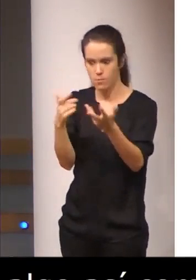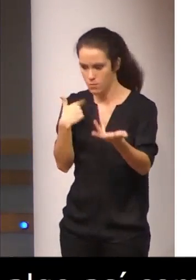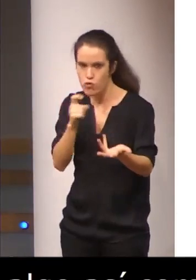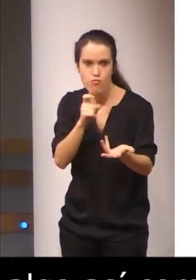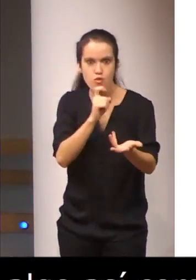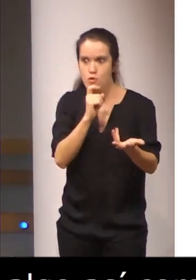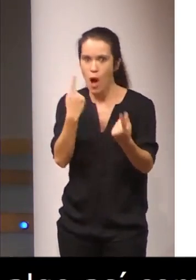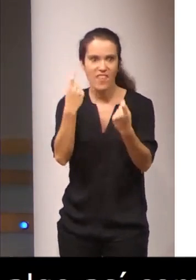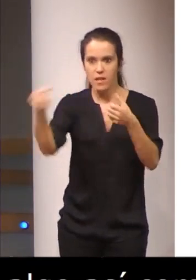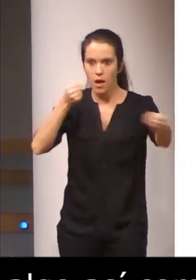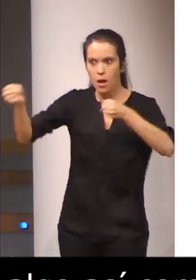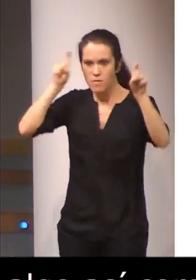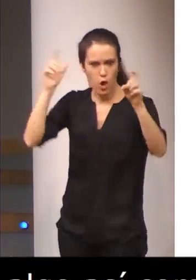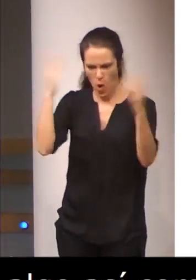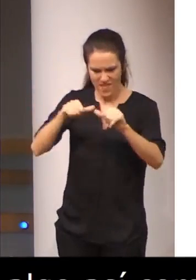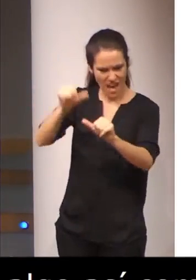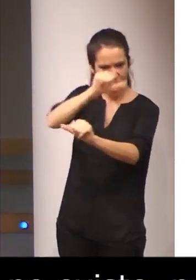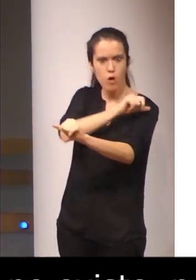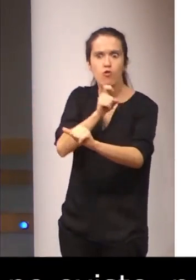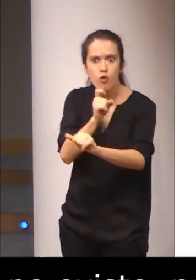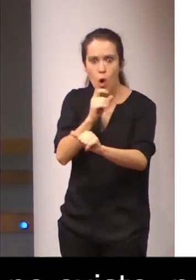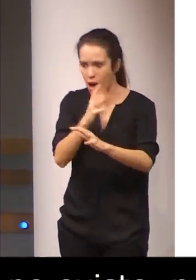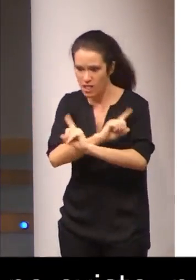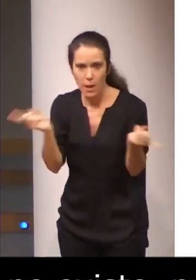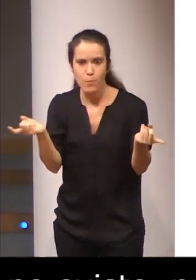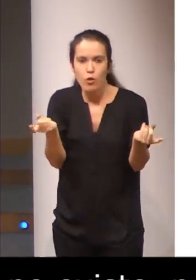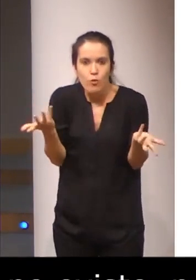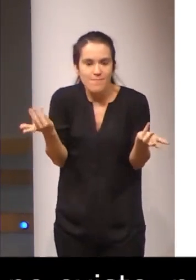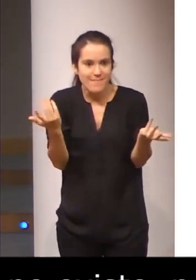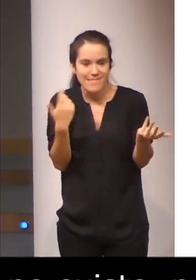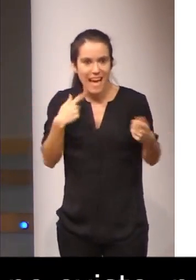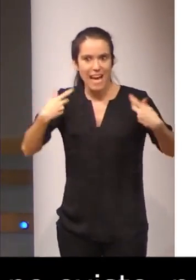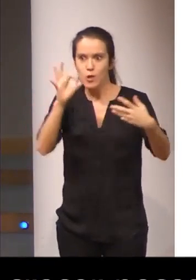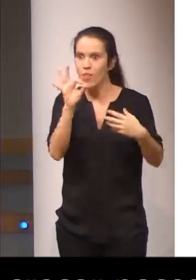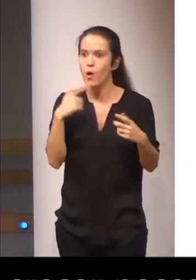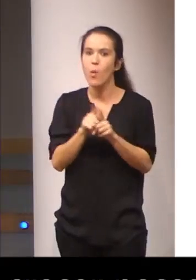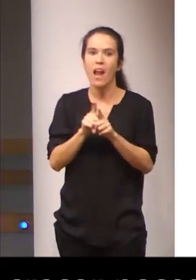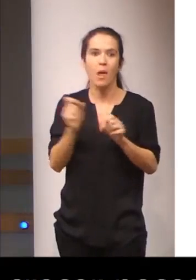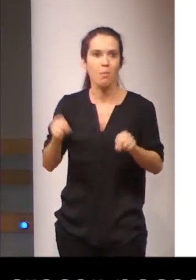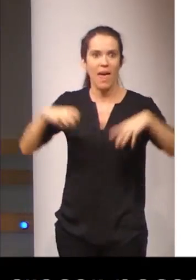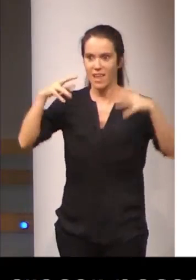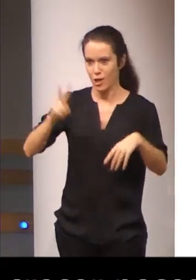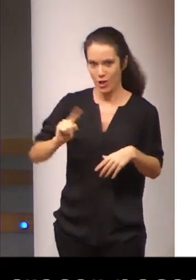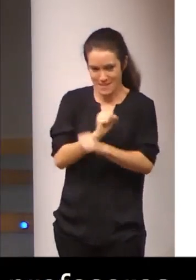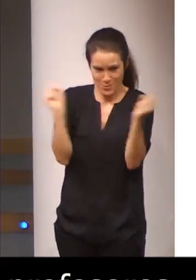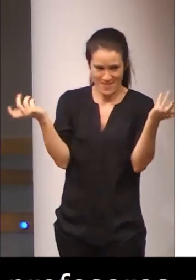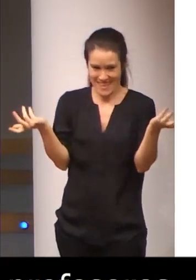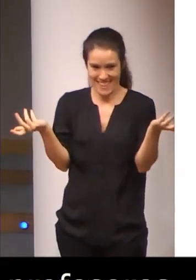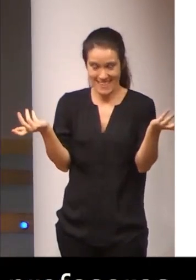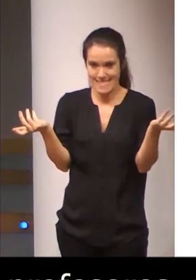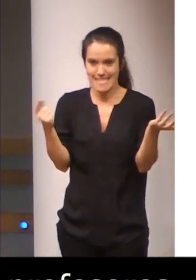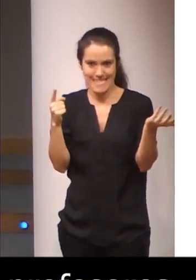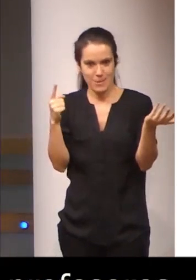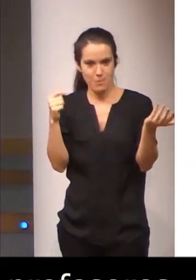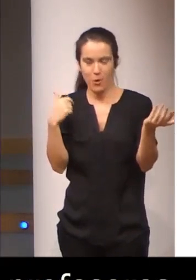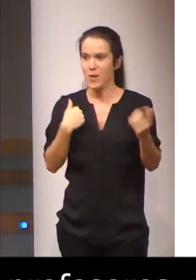hace falta profesores. Es que no había profesores antes y sigue sin verlo ahora. Y, claro, yo, por ciencias infusas, es imposible. Esto un poco